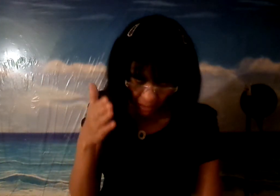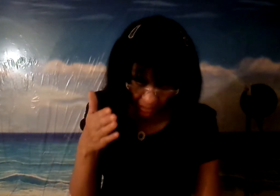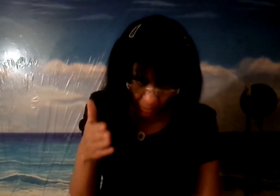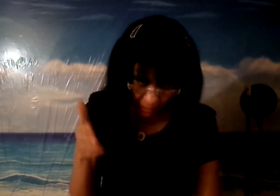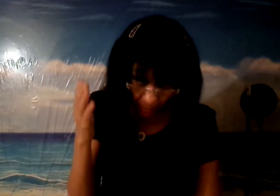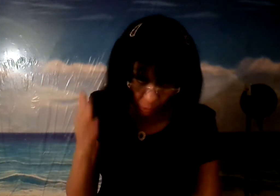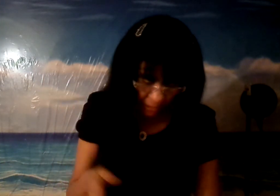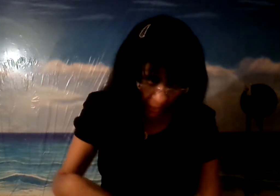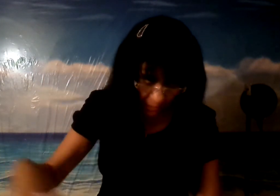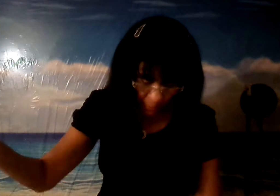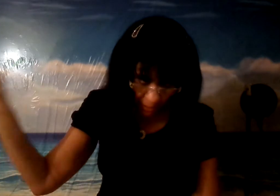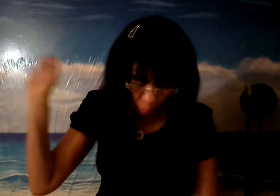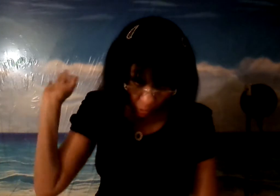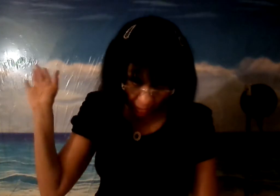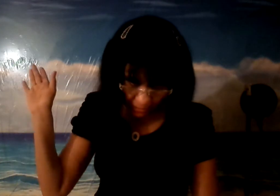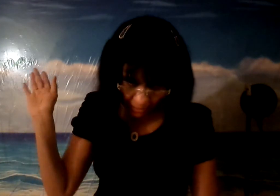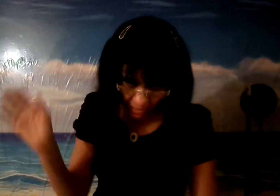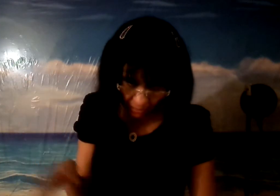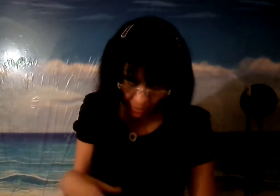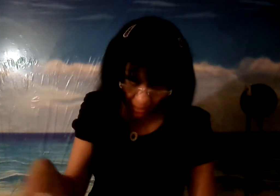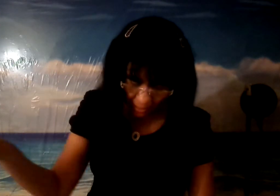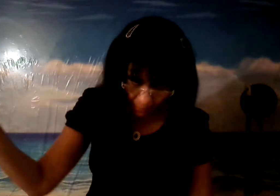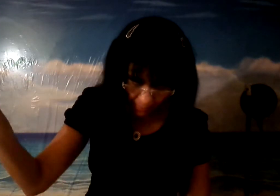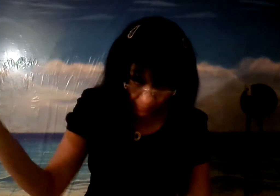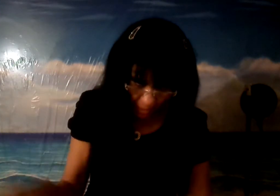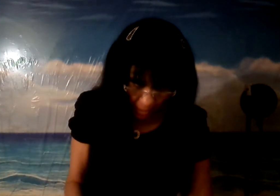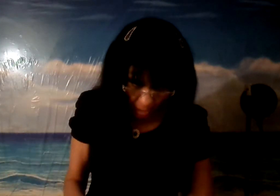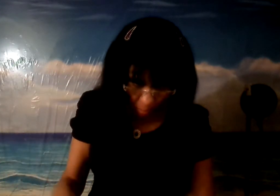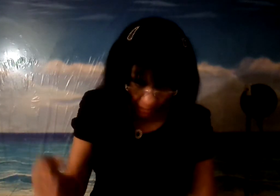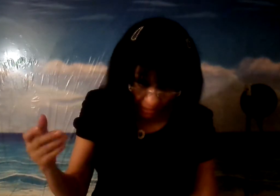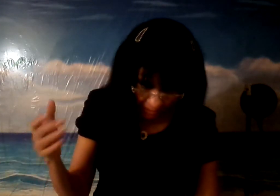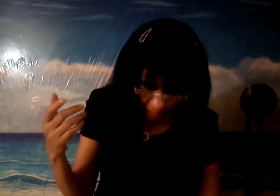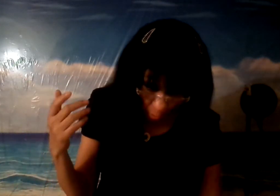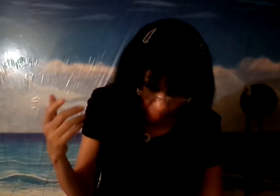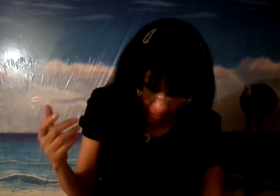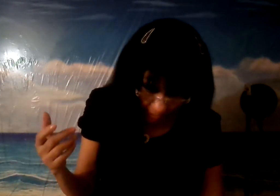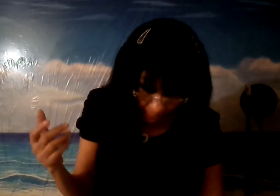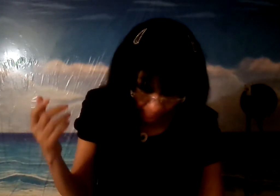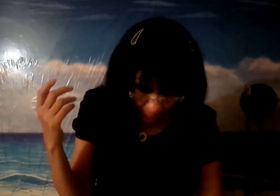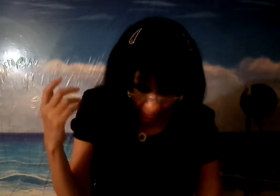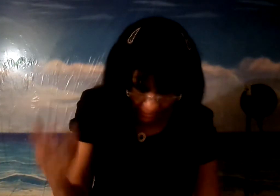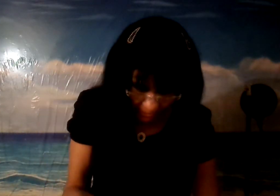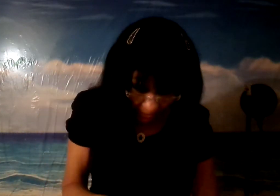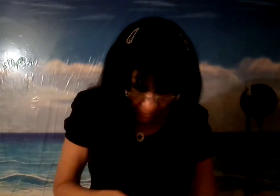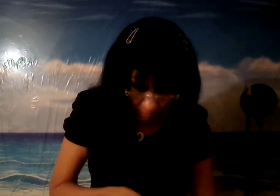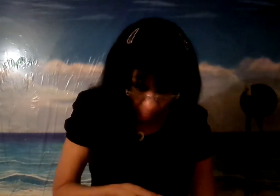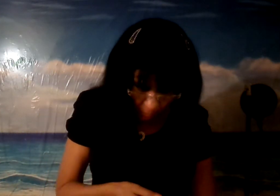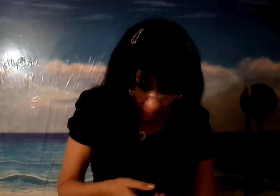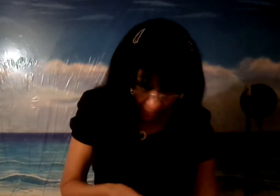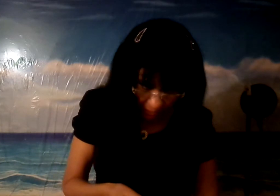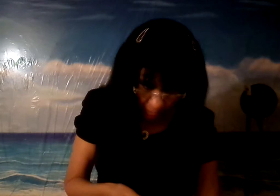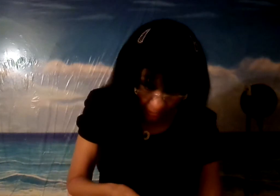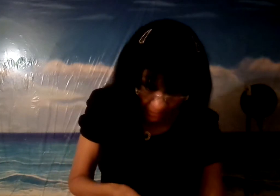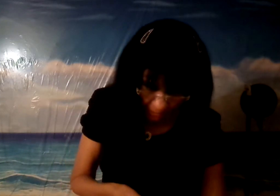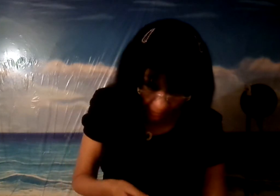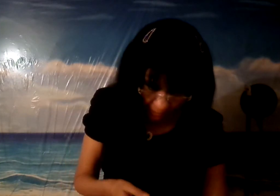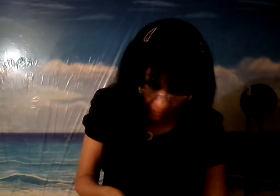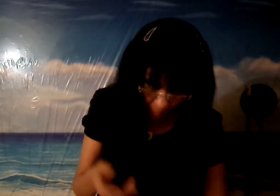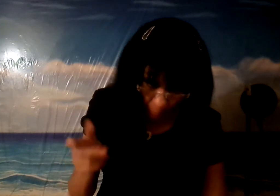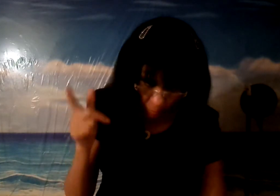ti tírale también la túnica y déjale también la capa y cualquiera que obligue a llegar una que carga por una